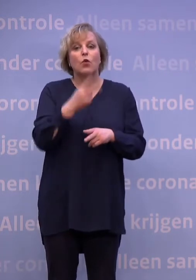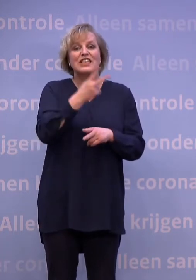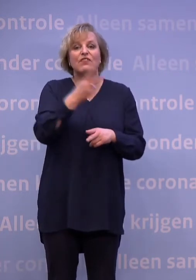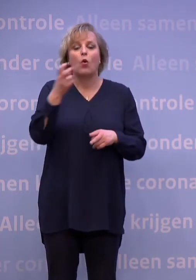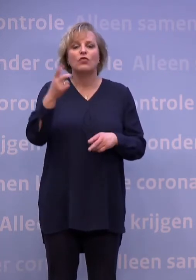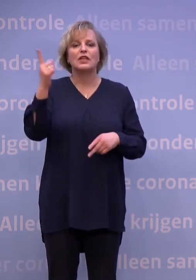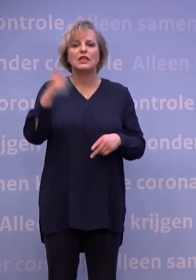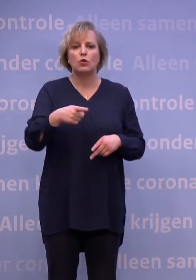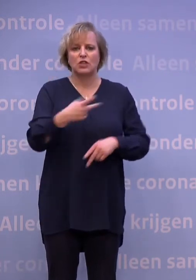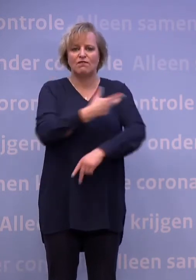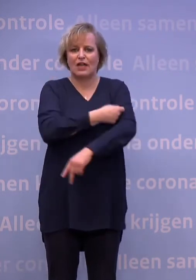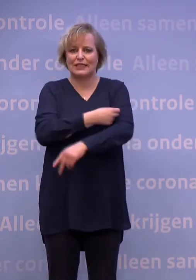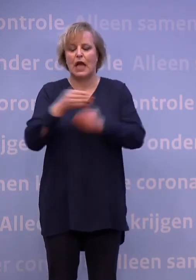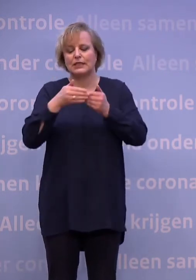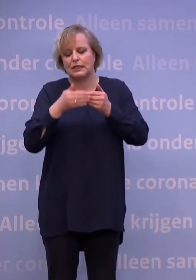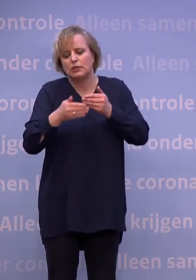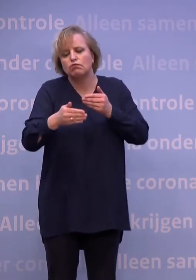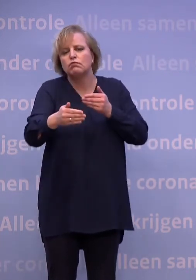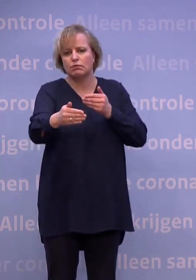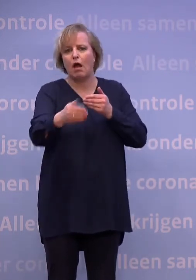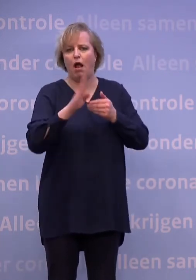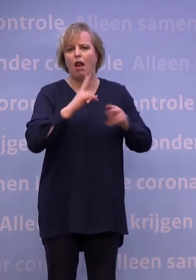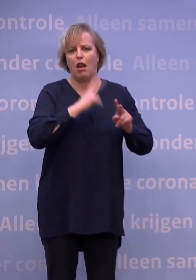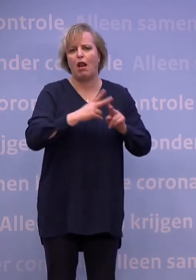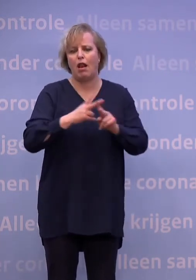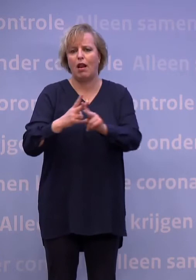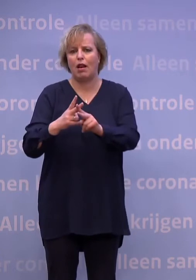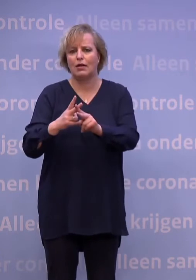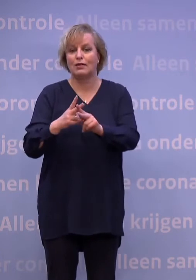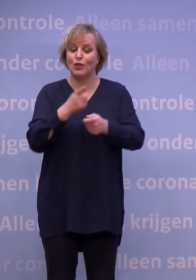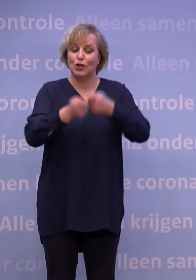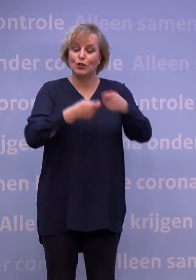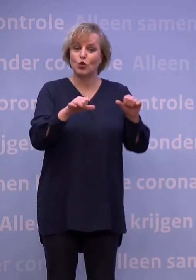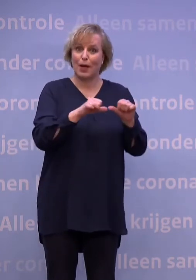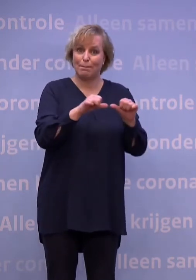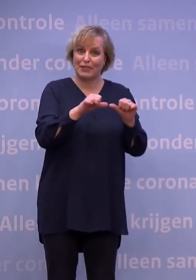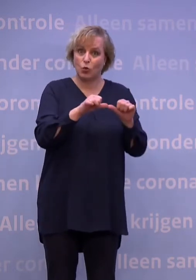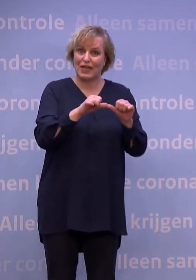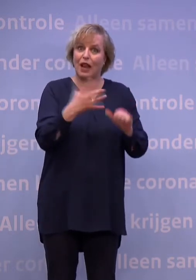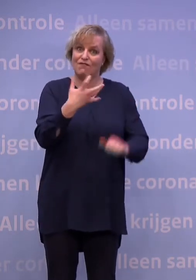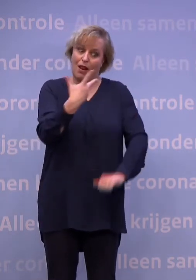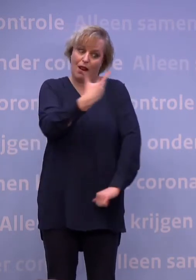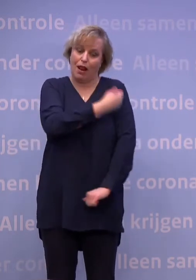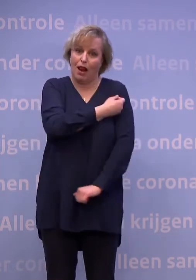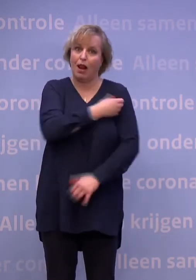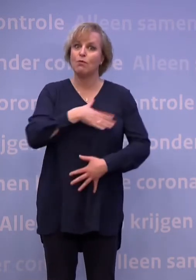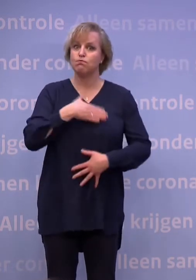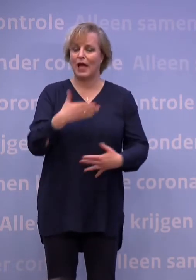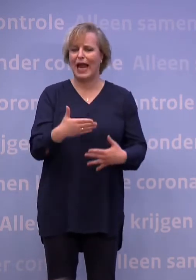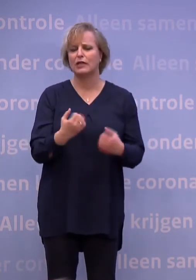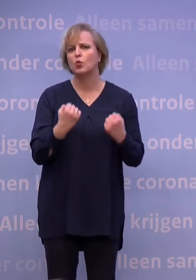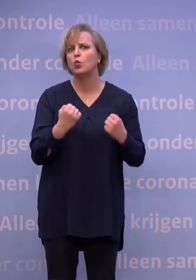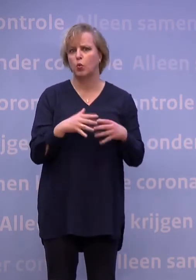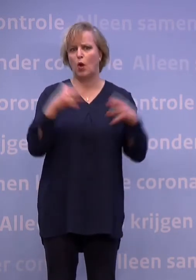.000 vaccinaties die te vergeven zijn. En de bereidheid van zorgpersoneel om zich te laten inhenten is ongekend